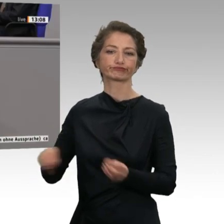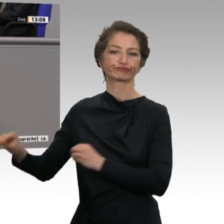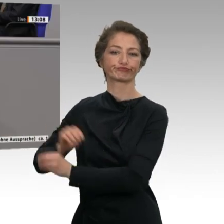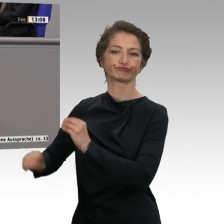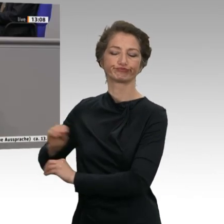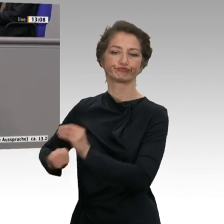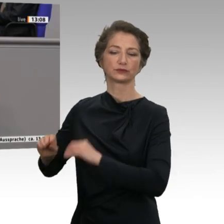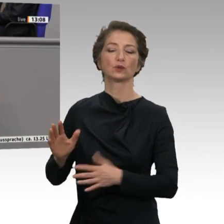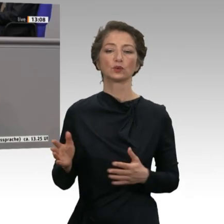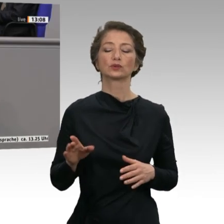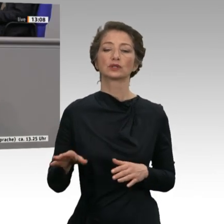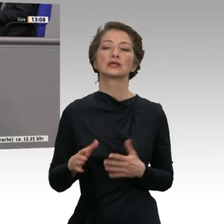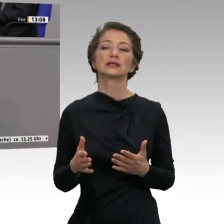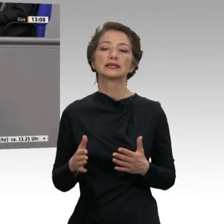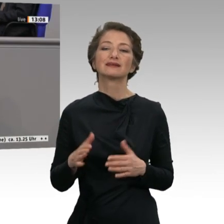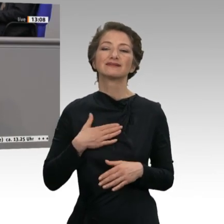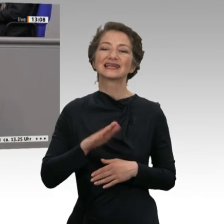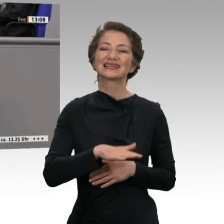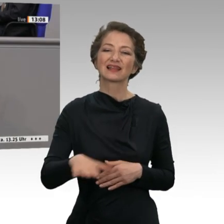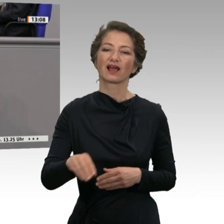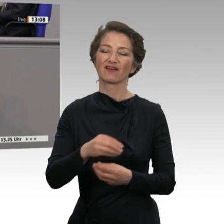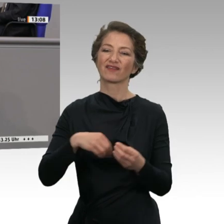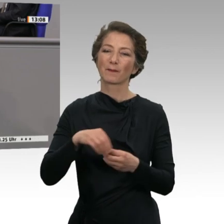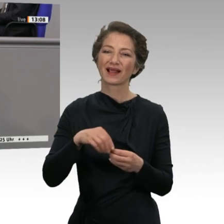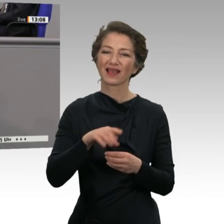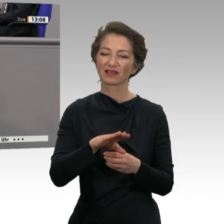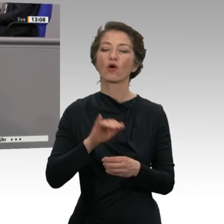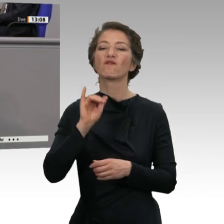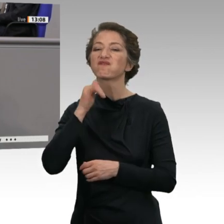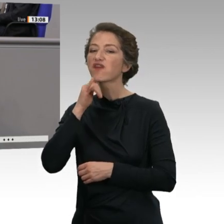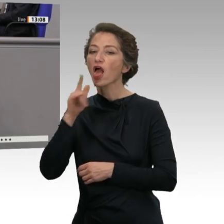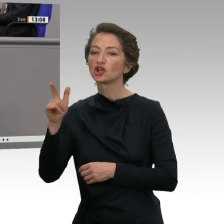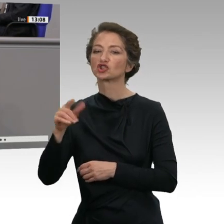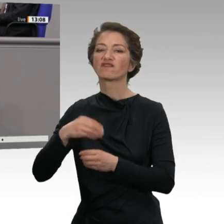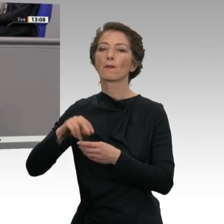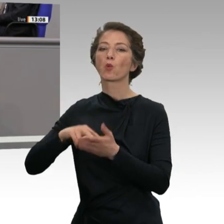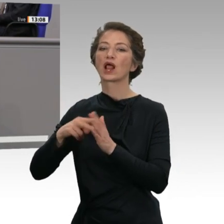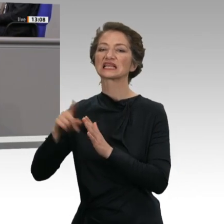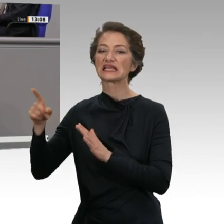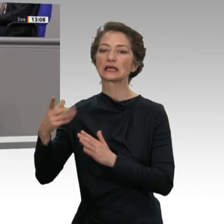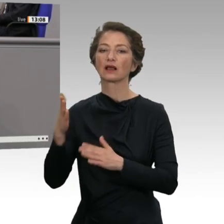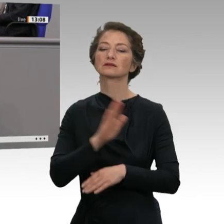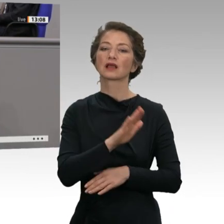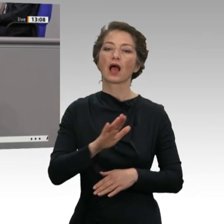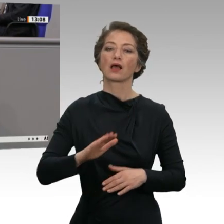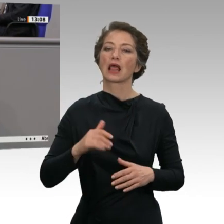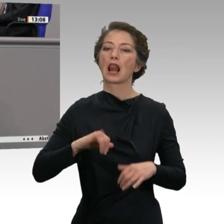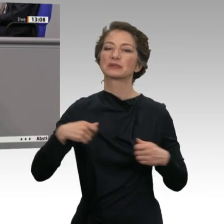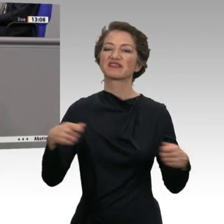angelegt, nämlich an unsere Kinder und Familien durch ihre falsche Familienpolitik. Wenn ich mir ansehe, wie in Ihrem Lockdown gerade die Familien